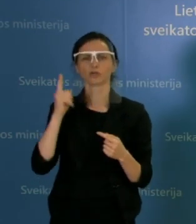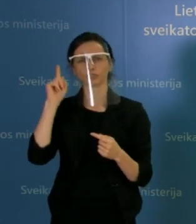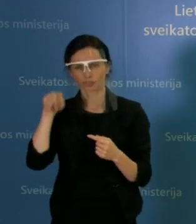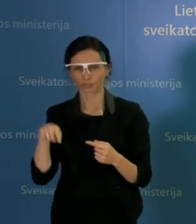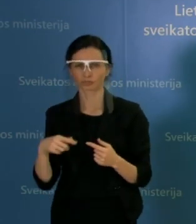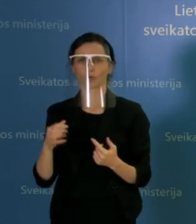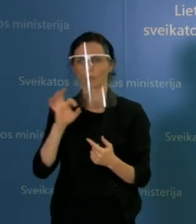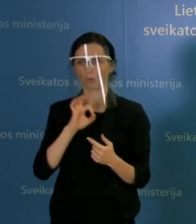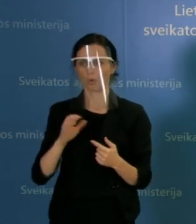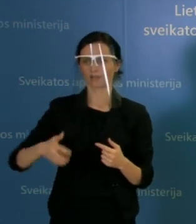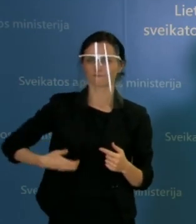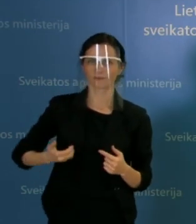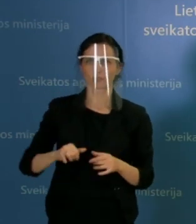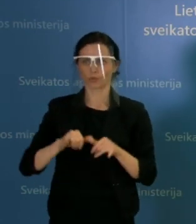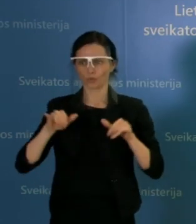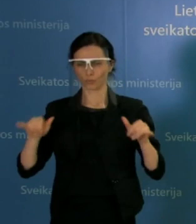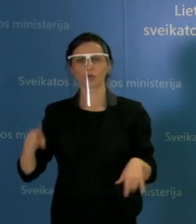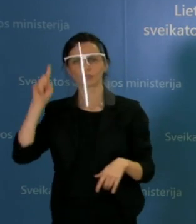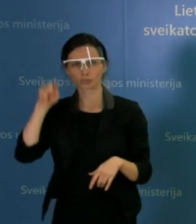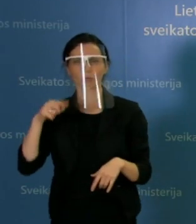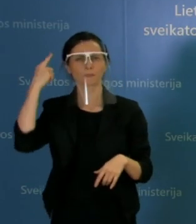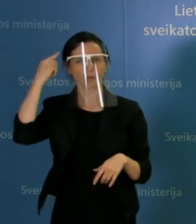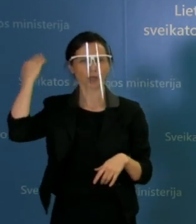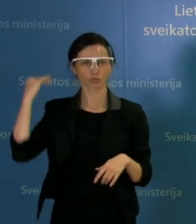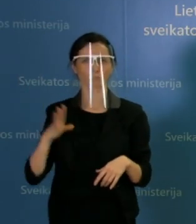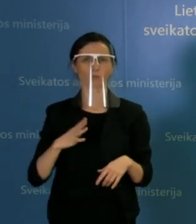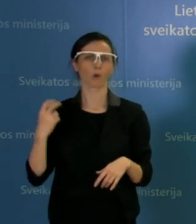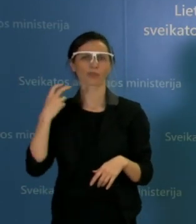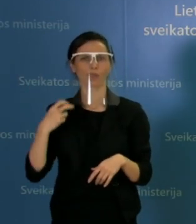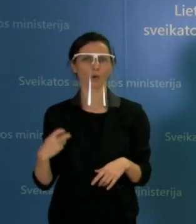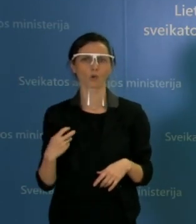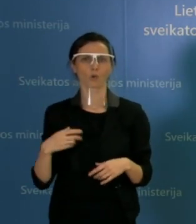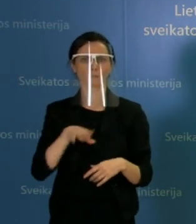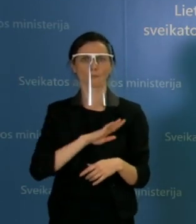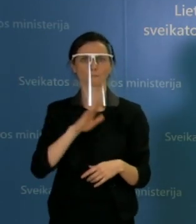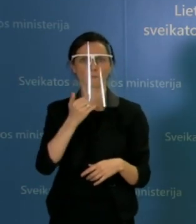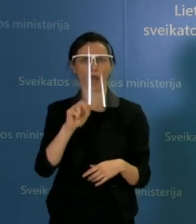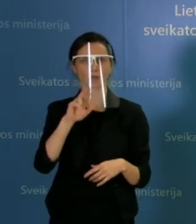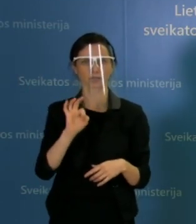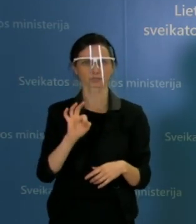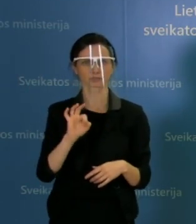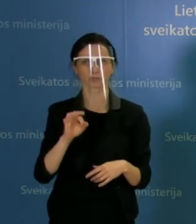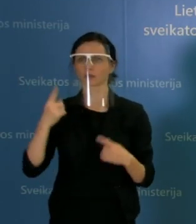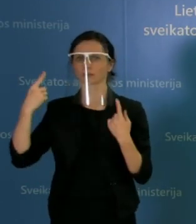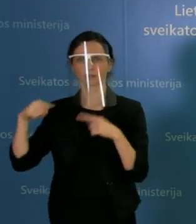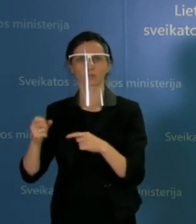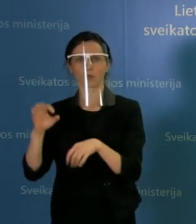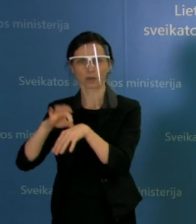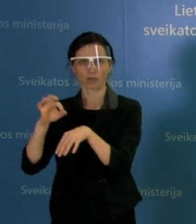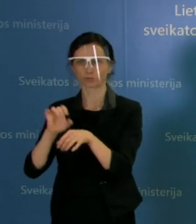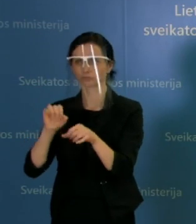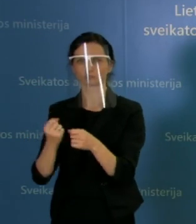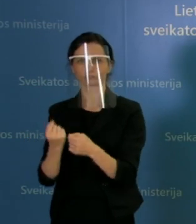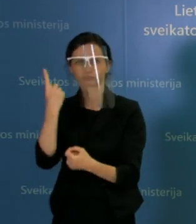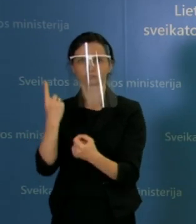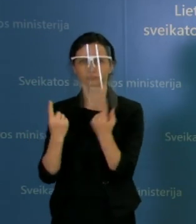žveirelių tarpe. Prisiminkim keulių maro atvejai, prisiminkim kitus galbūt atvejus, kada tikrai